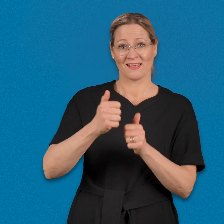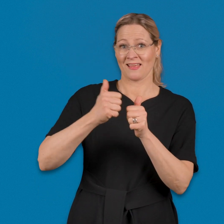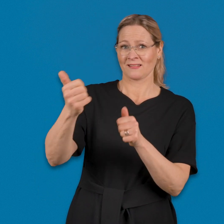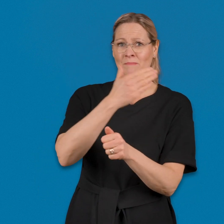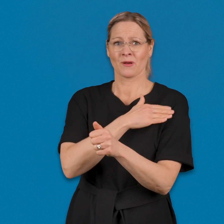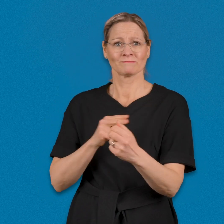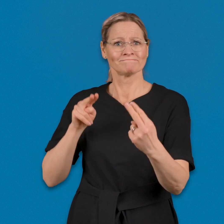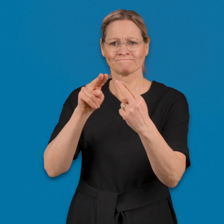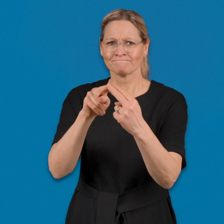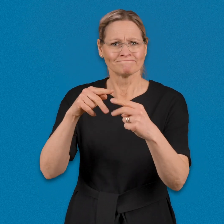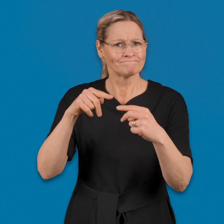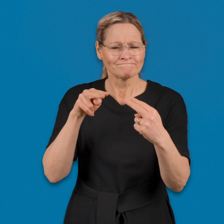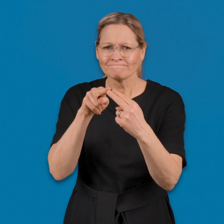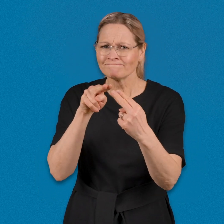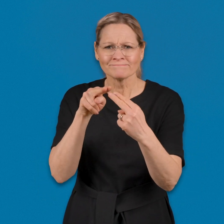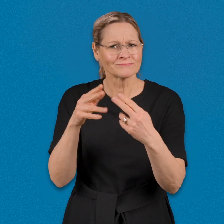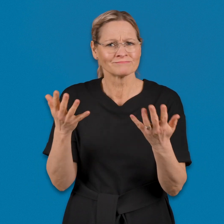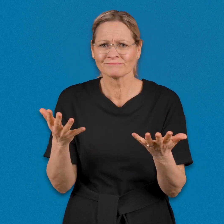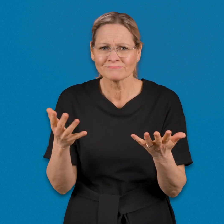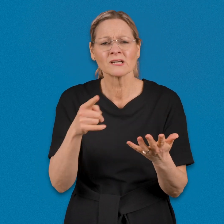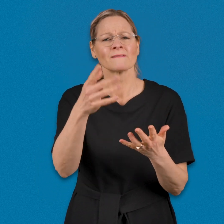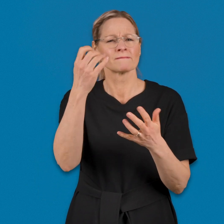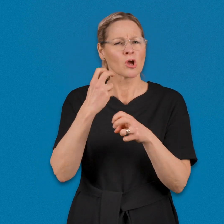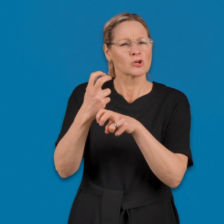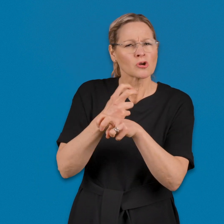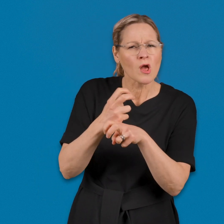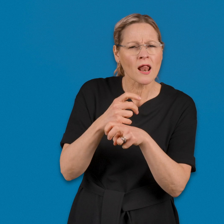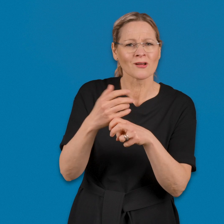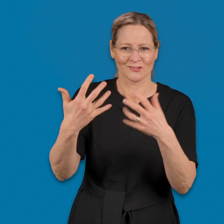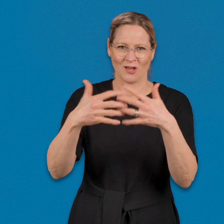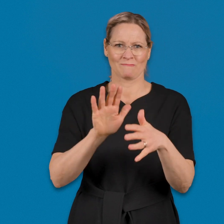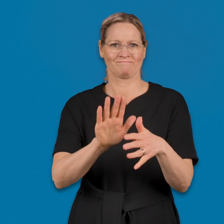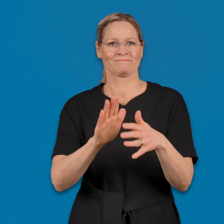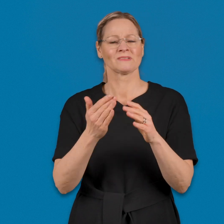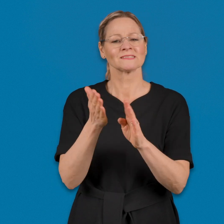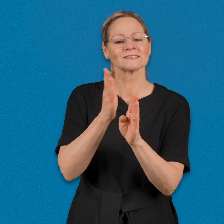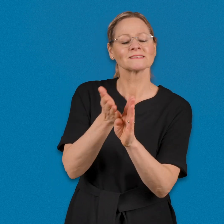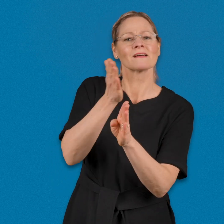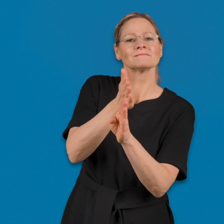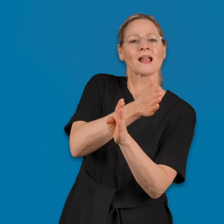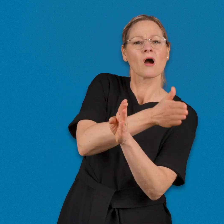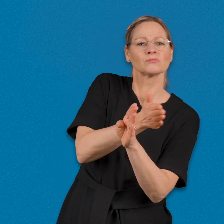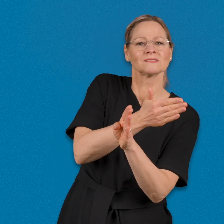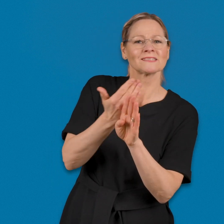Jos yhteys Kelan etäpalveluun ei käynnisty, voit kokeilla tyhjentää koneen